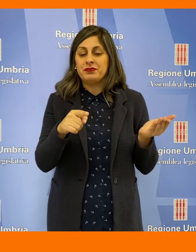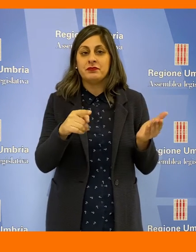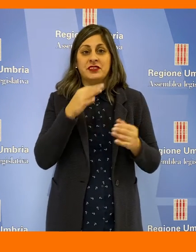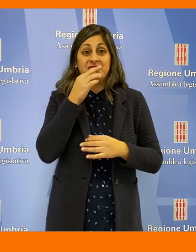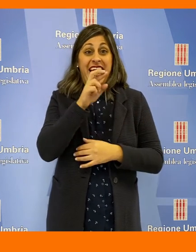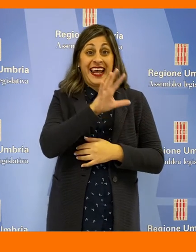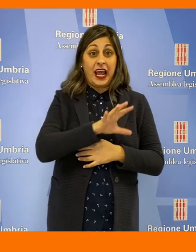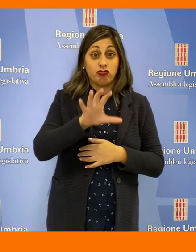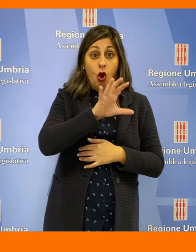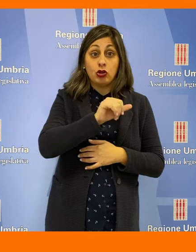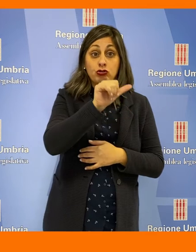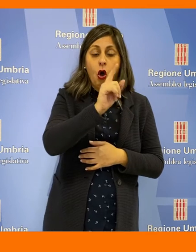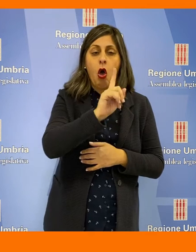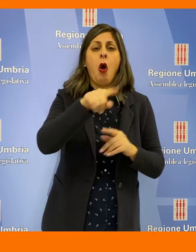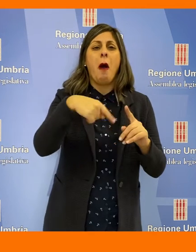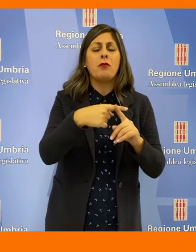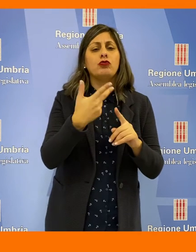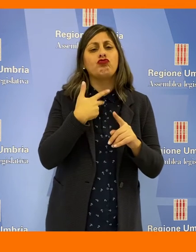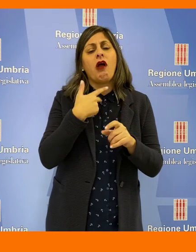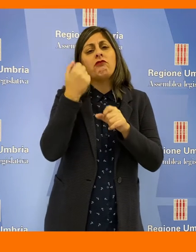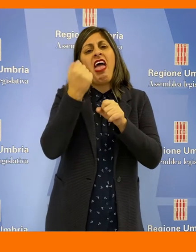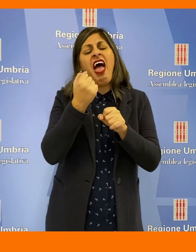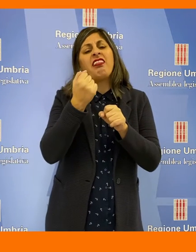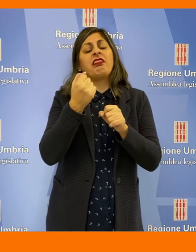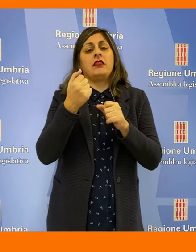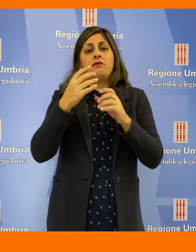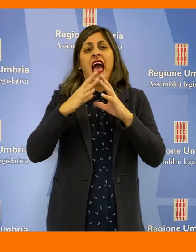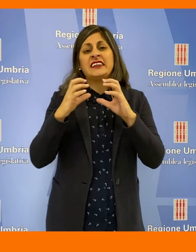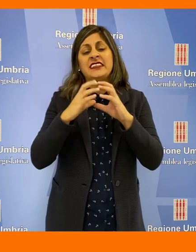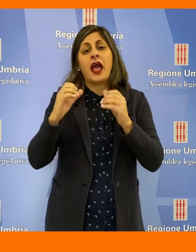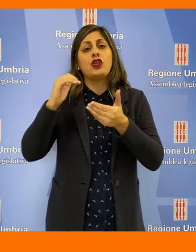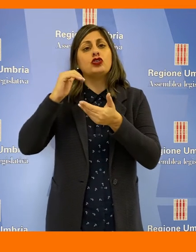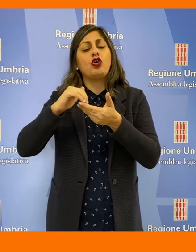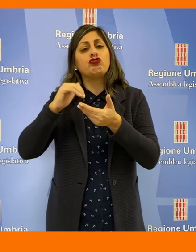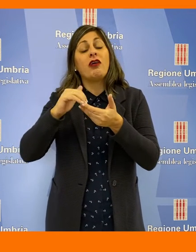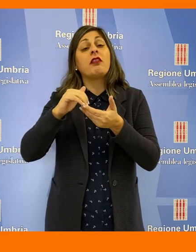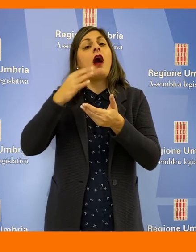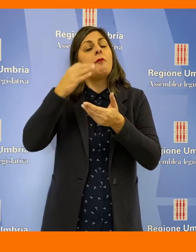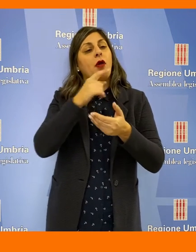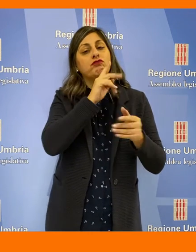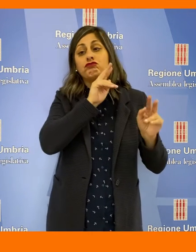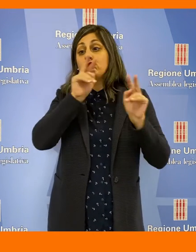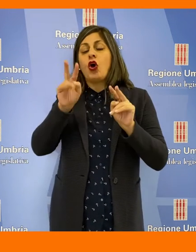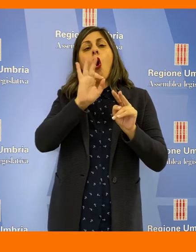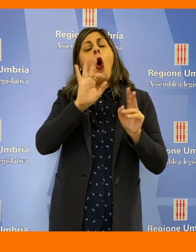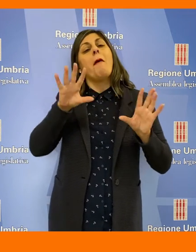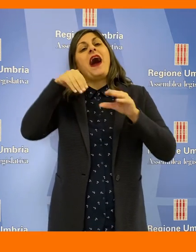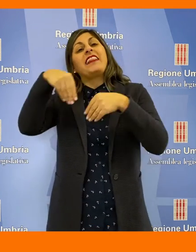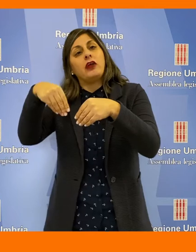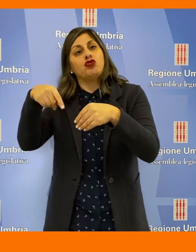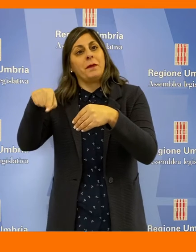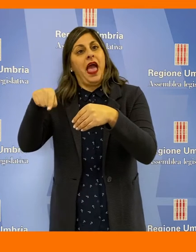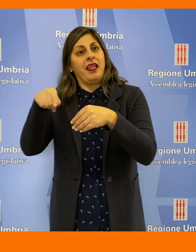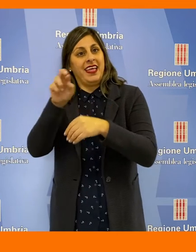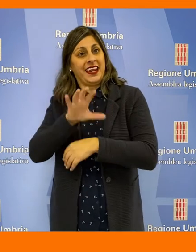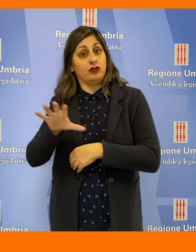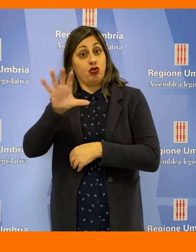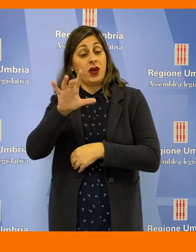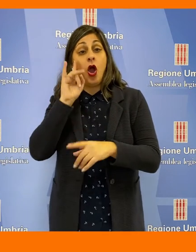pubblica che oltre alla Regione è composto da enti strumentali, aziende, società controllate e partecipate.